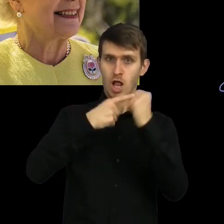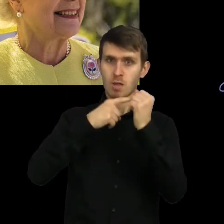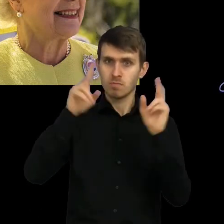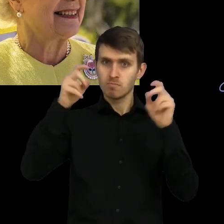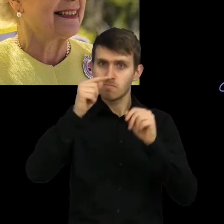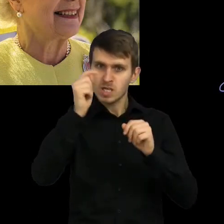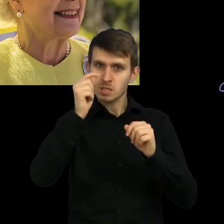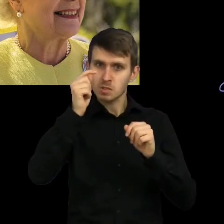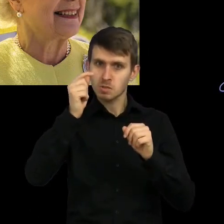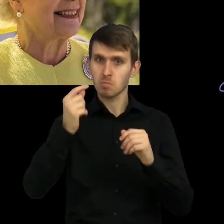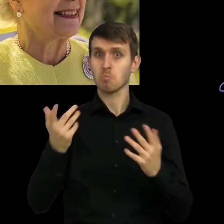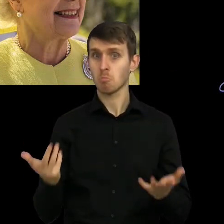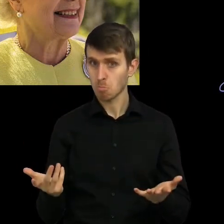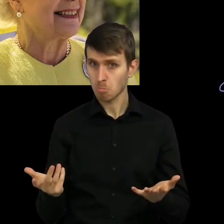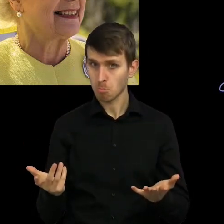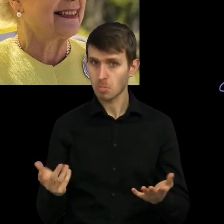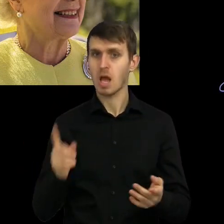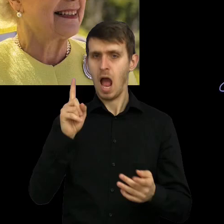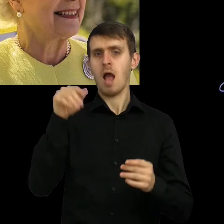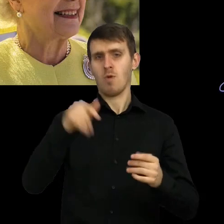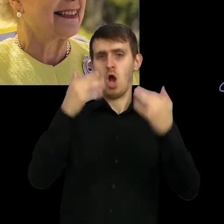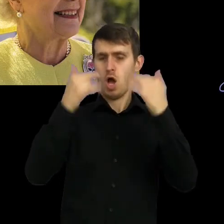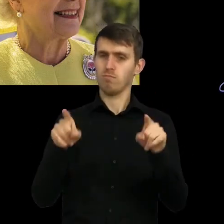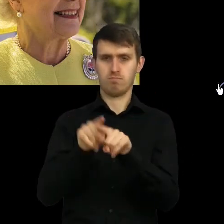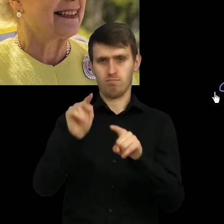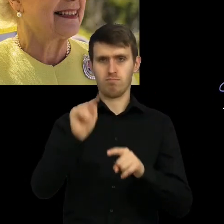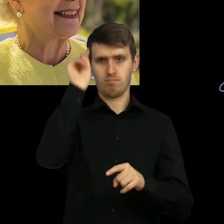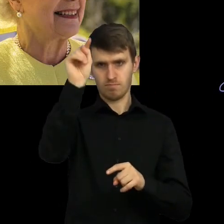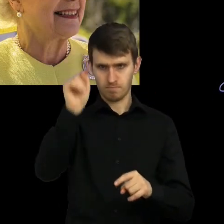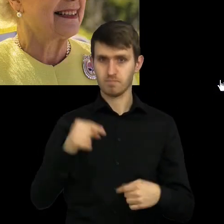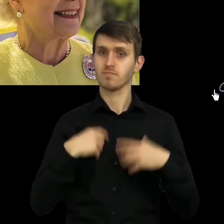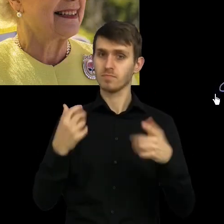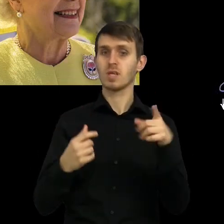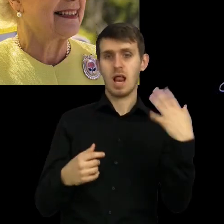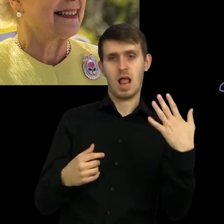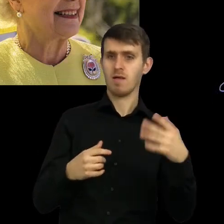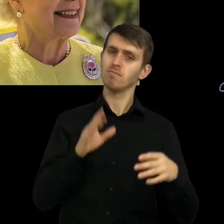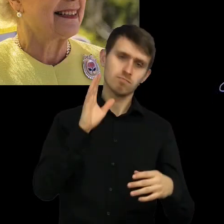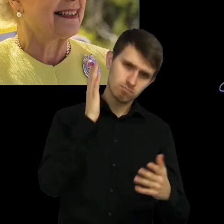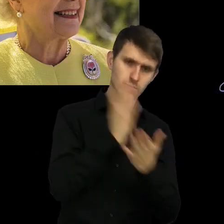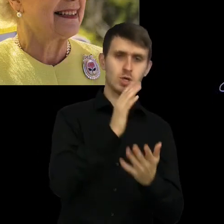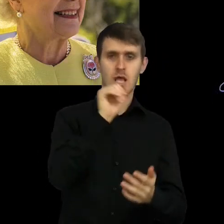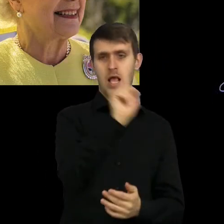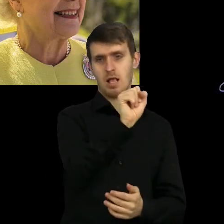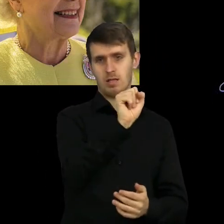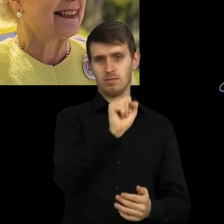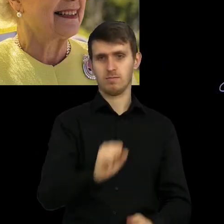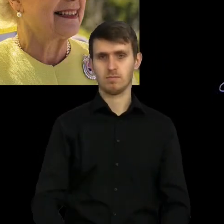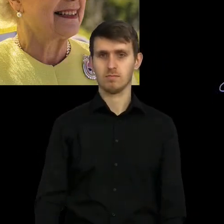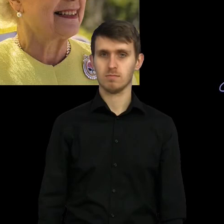tu liczby ujemne. Posłużymy się dokładnie tym samym rozumowaniem. Po lewej stronie chcemy mieć tylko a, czyli